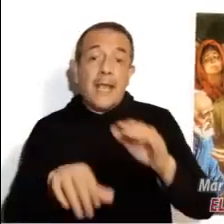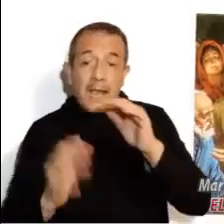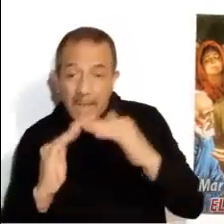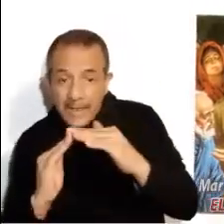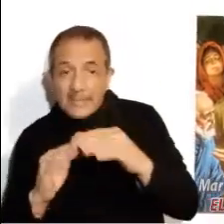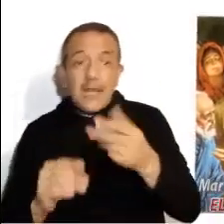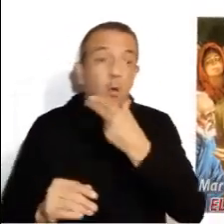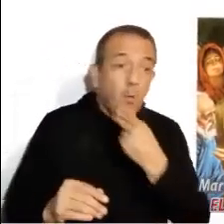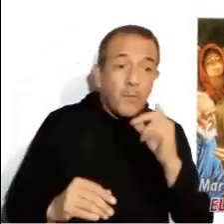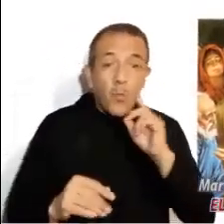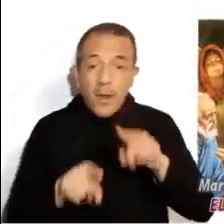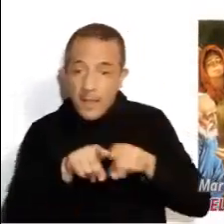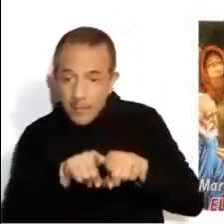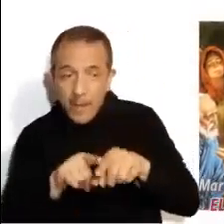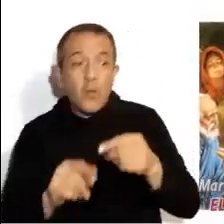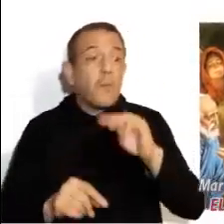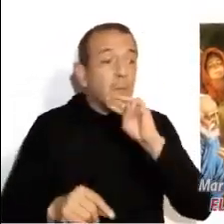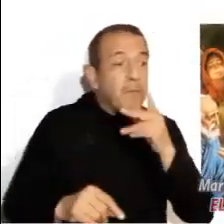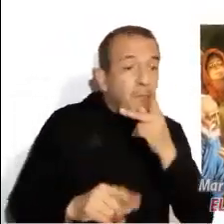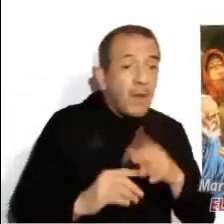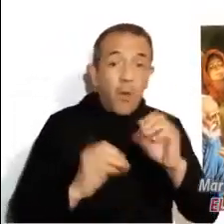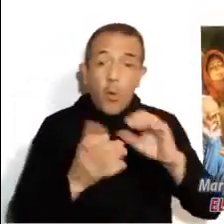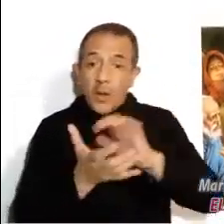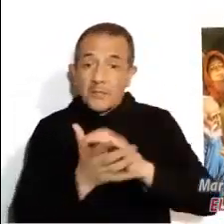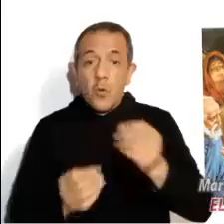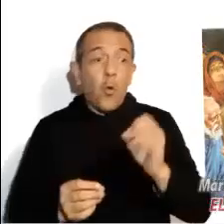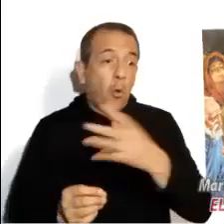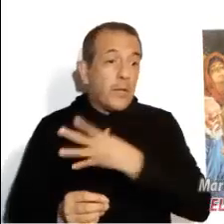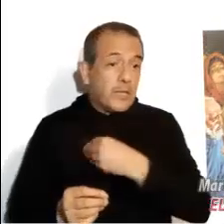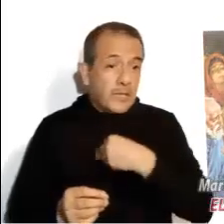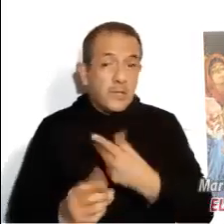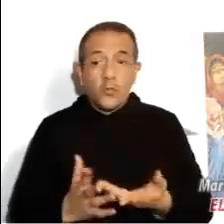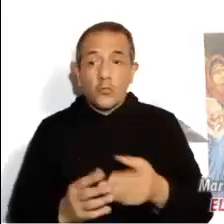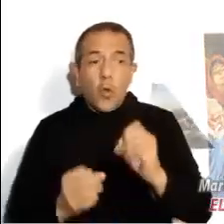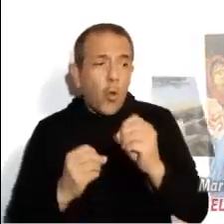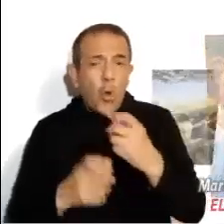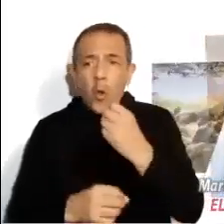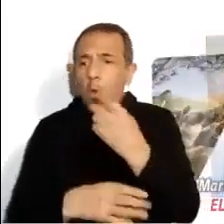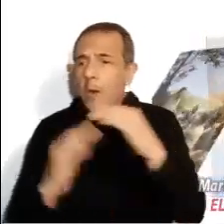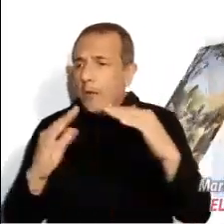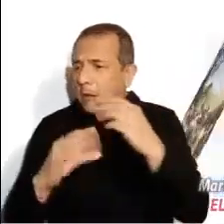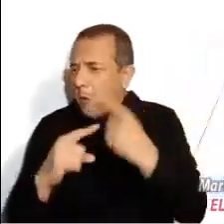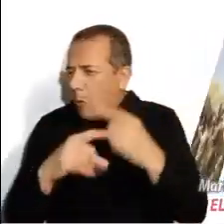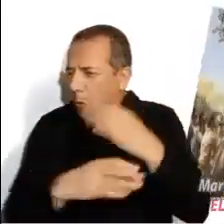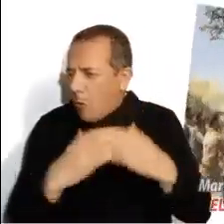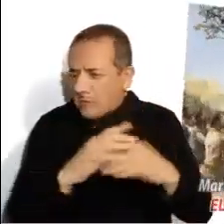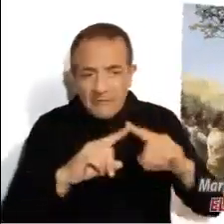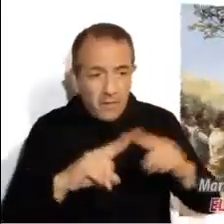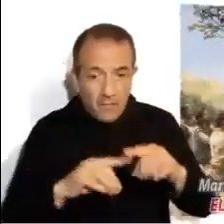hermanos, o hermanas, o padre, o madre, o esposa, o hijos, o propiedades,